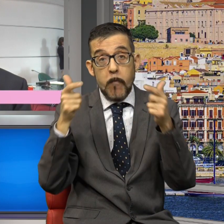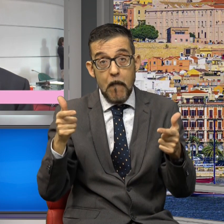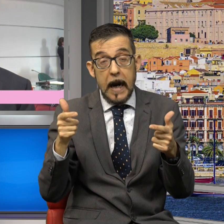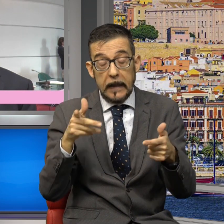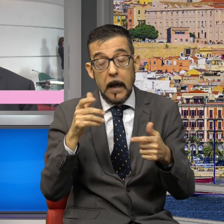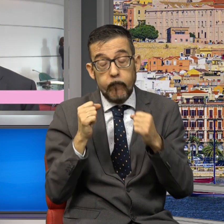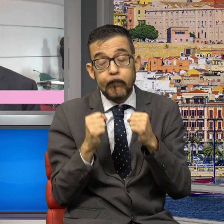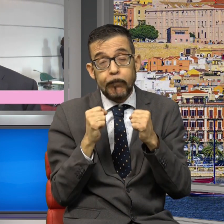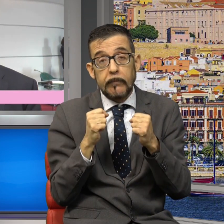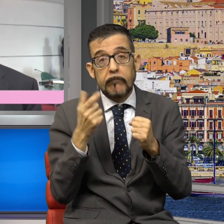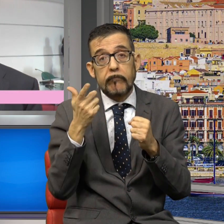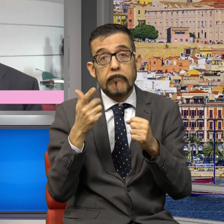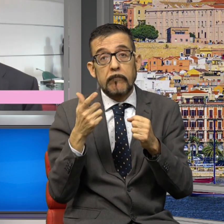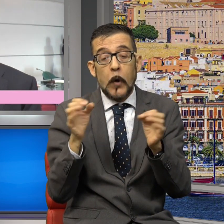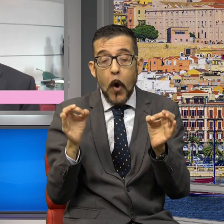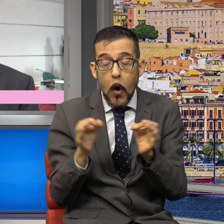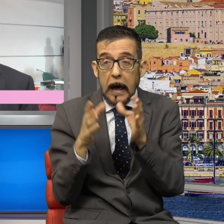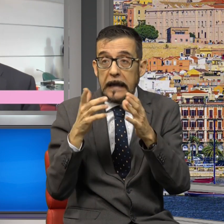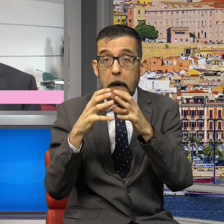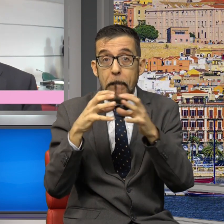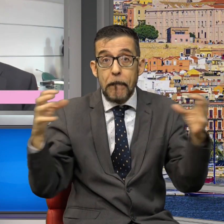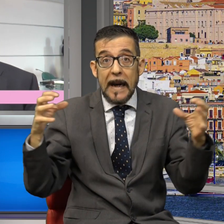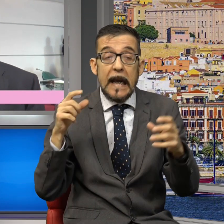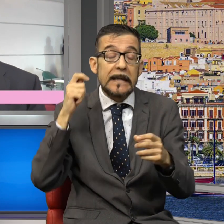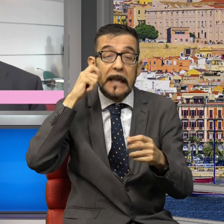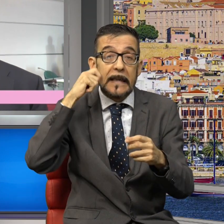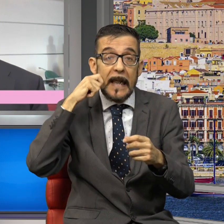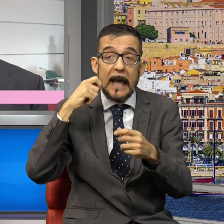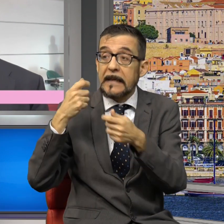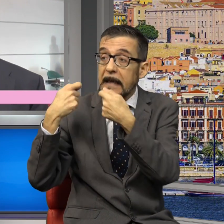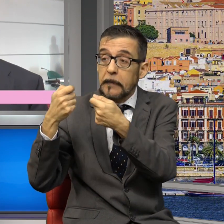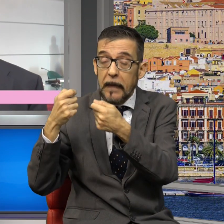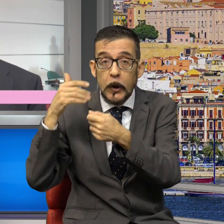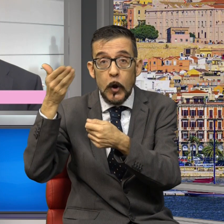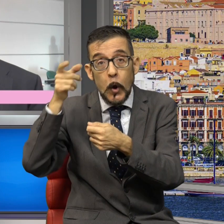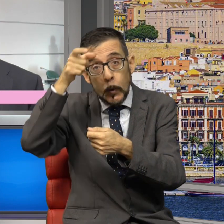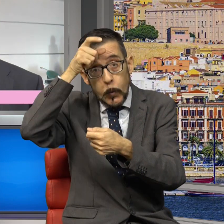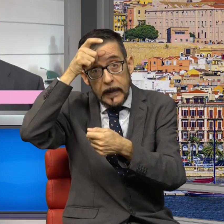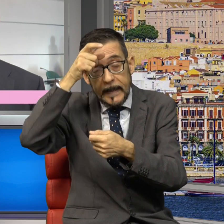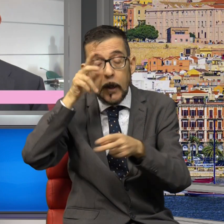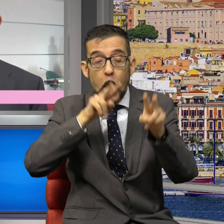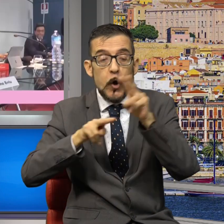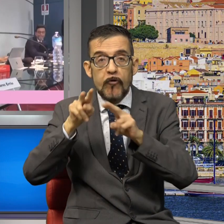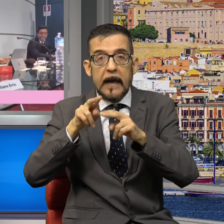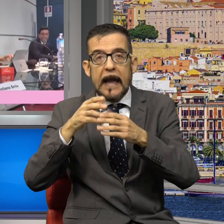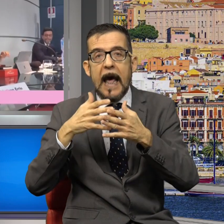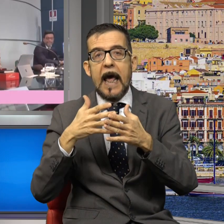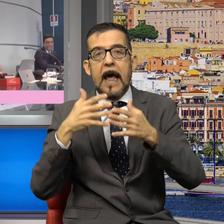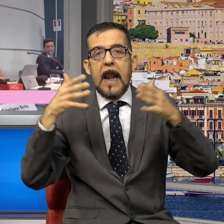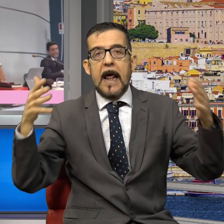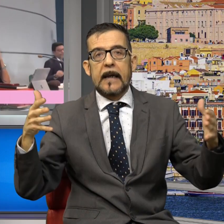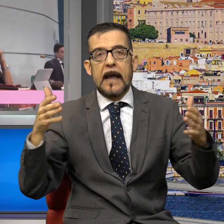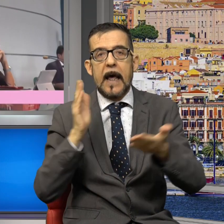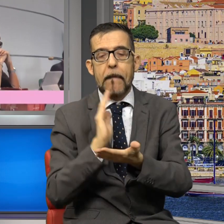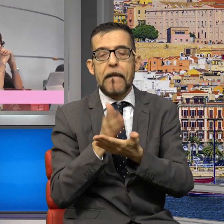imprese italiane interessate a investire in Turchia o a ricercare un nuovo mercato, ad allargare il proprio mercato sulla Turchia,